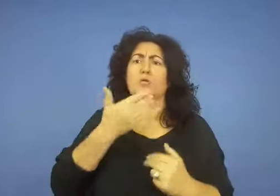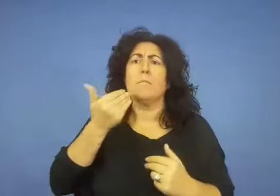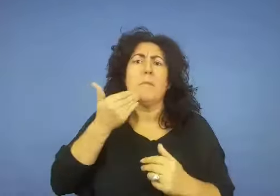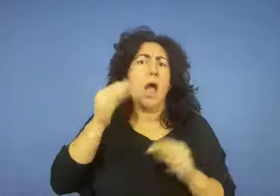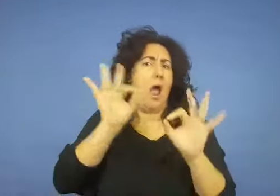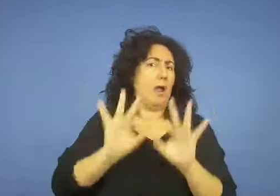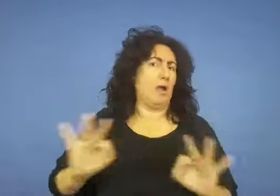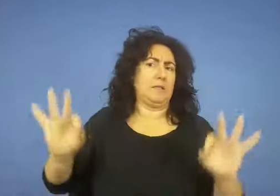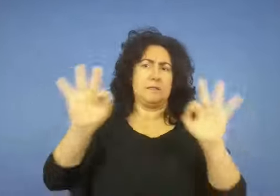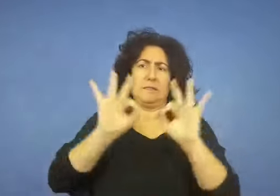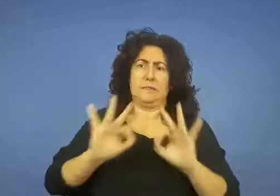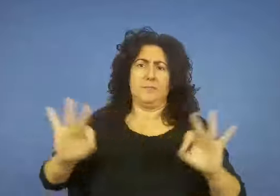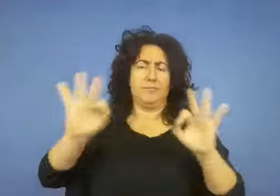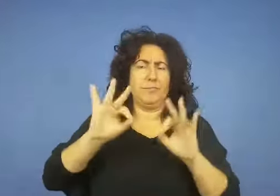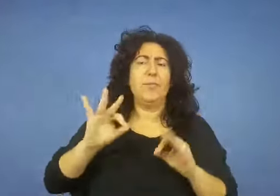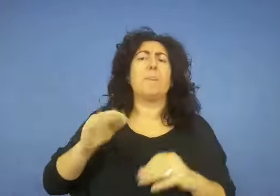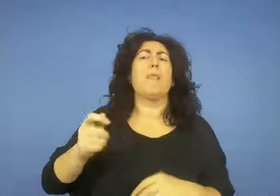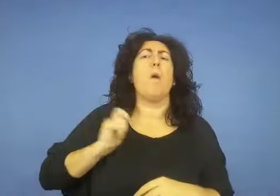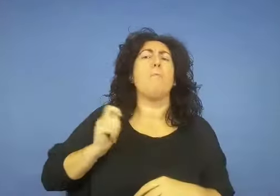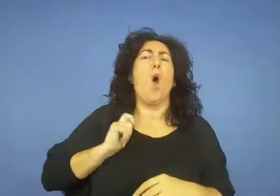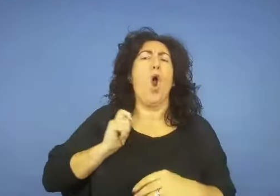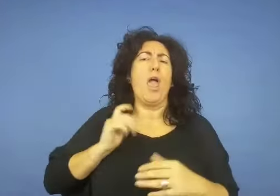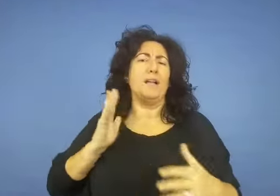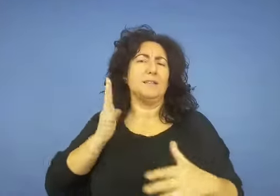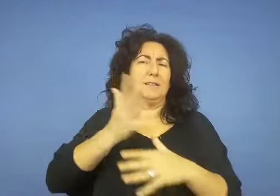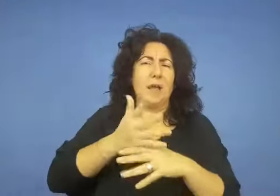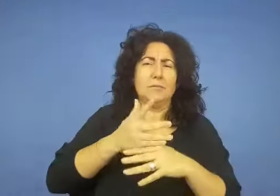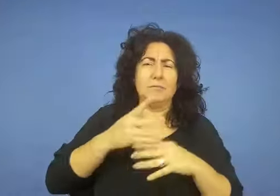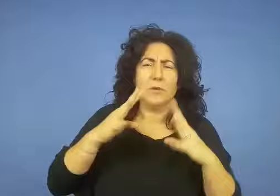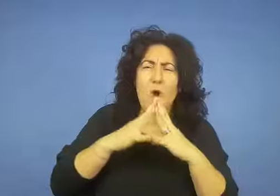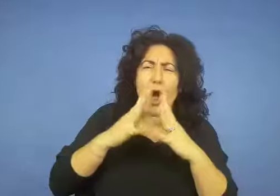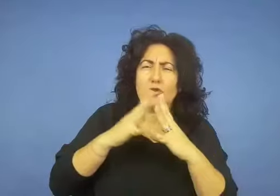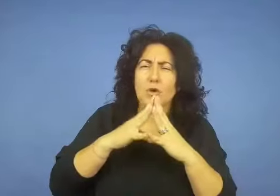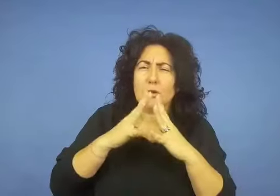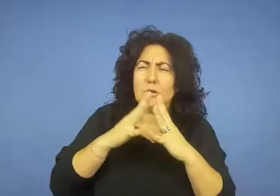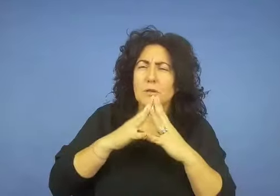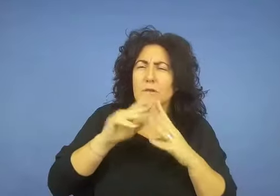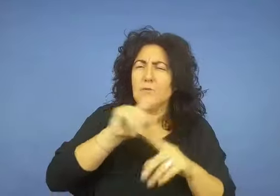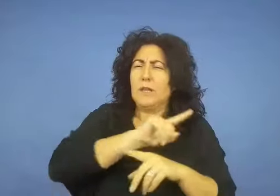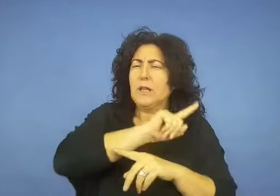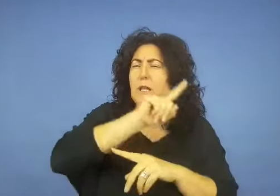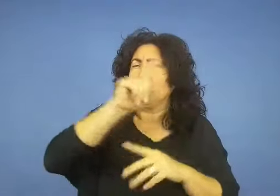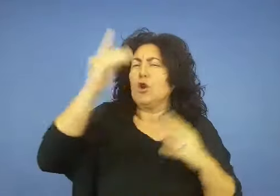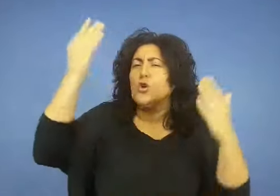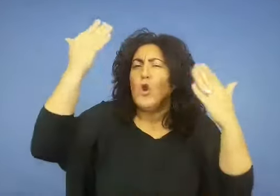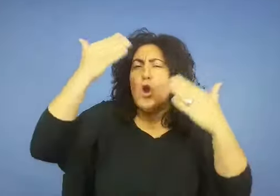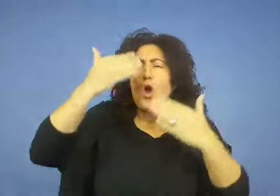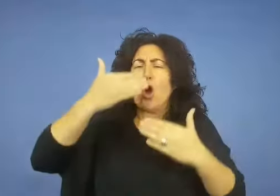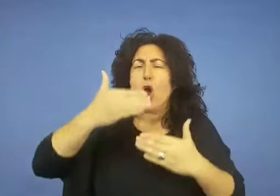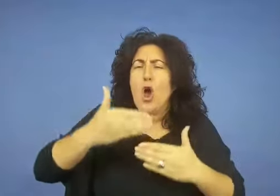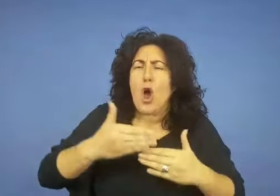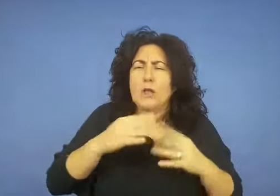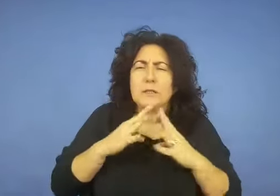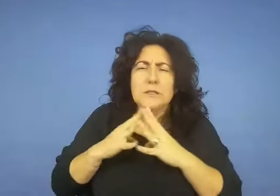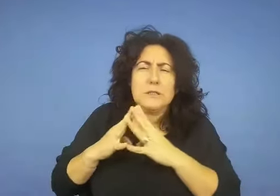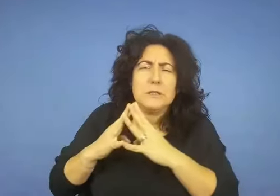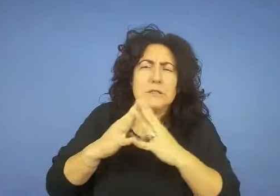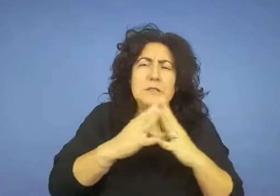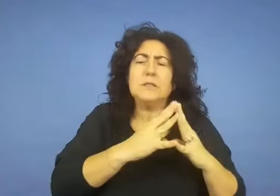polizia si sono portati fino a tarda notte. Secondo gli inquiretti, l'ipotesi più probabile